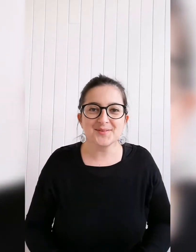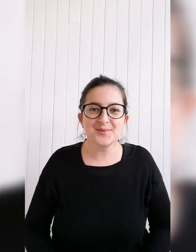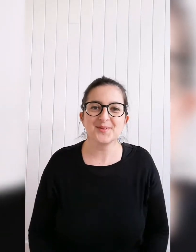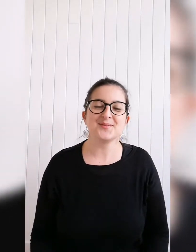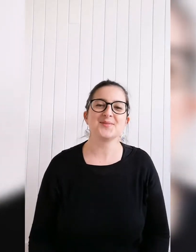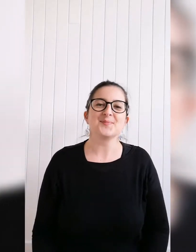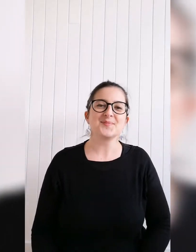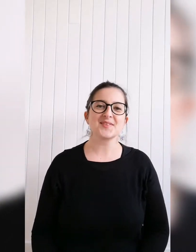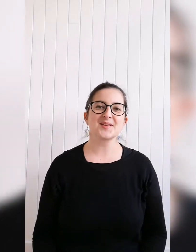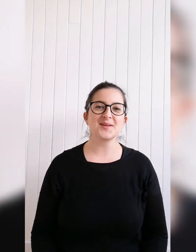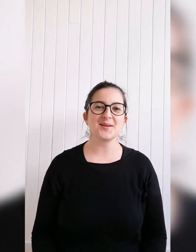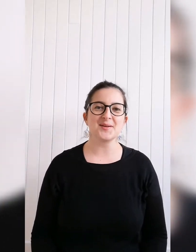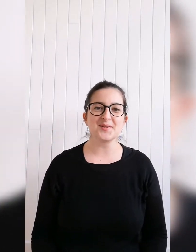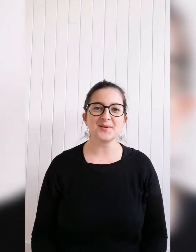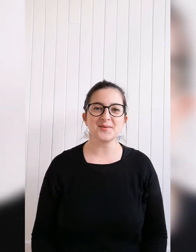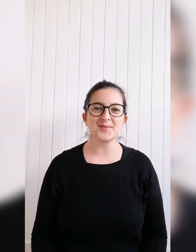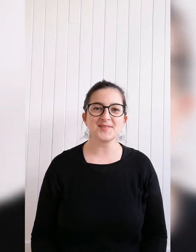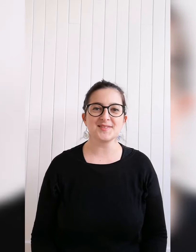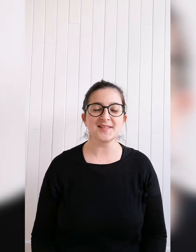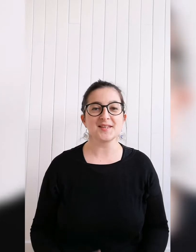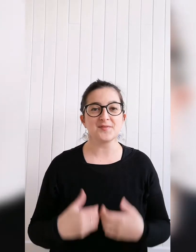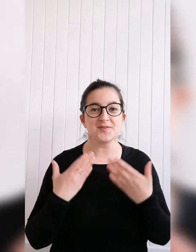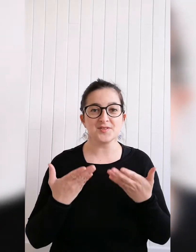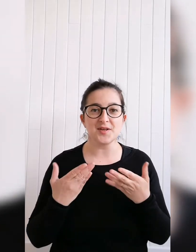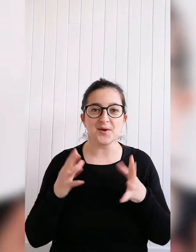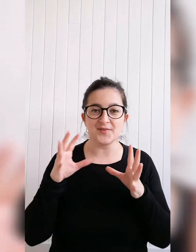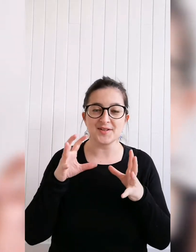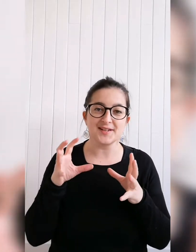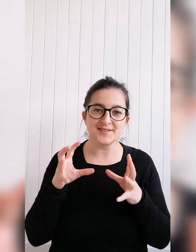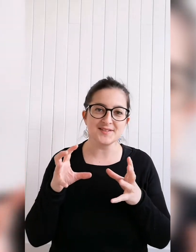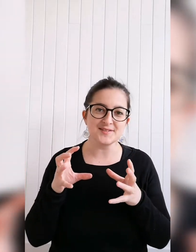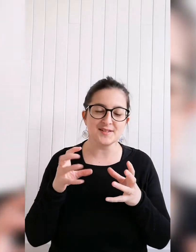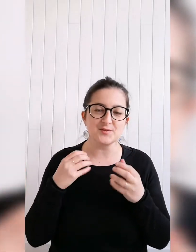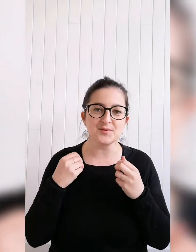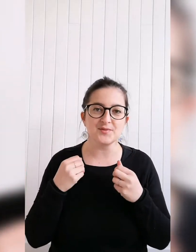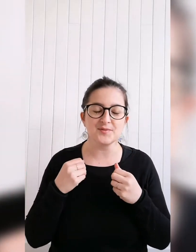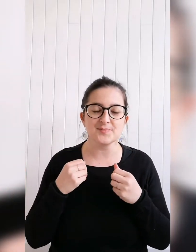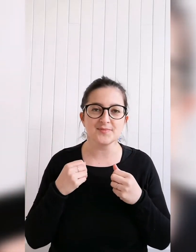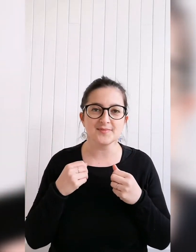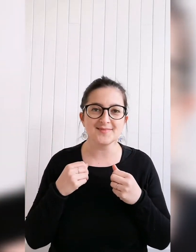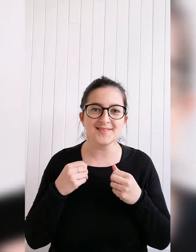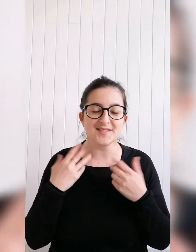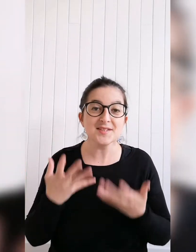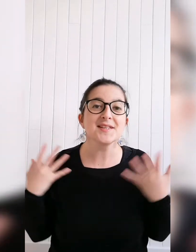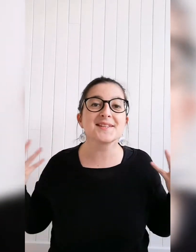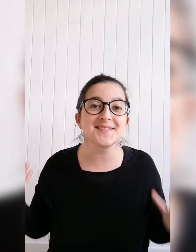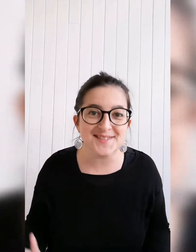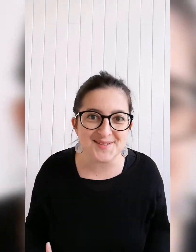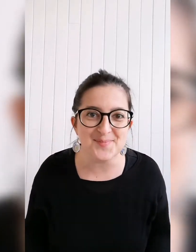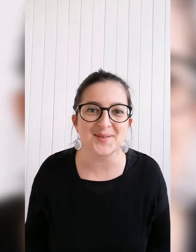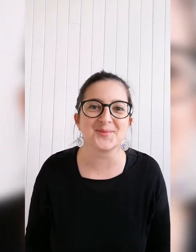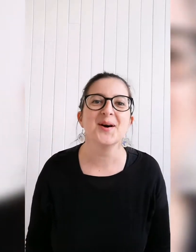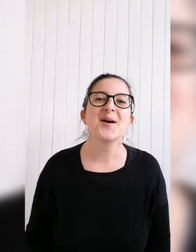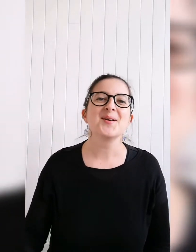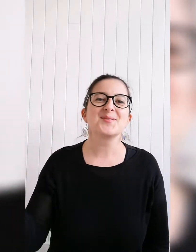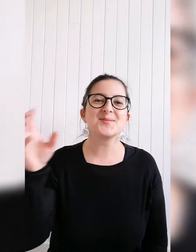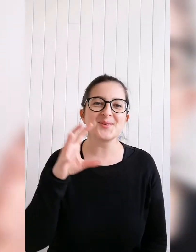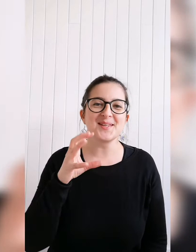de l'enfant. Cette affiche d'ailleurs, enfin ces signes existent sur une